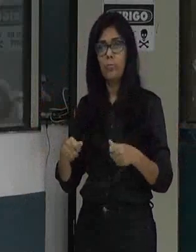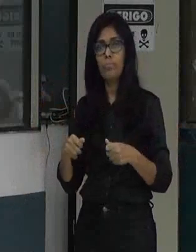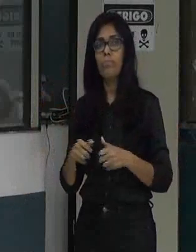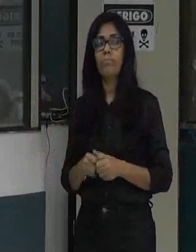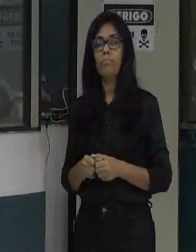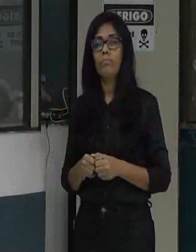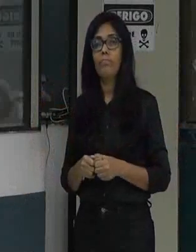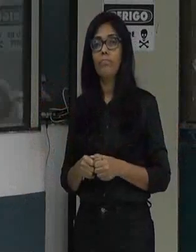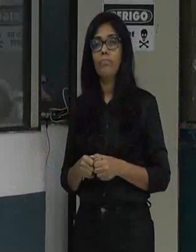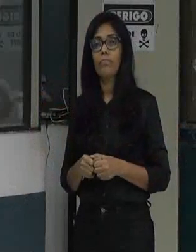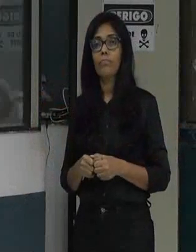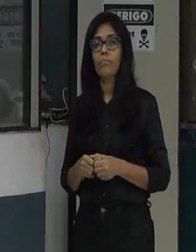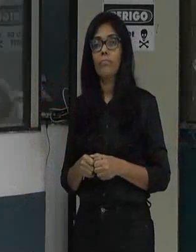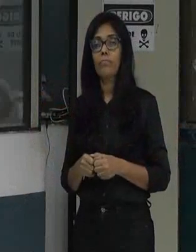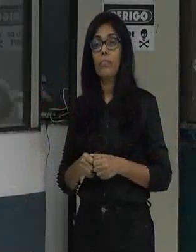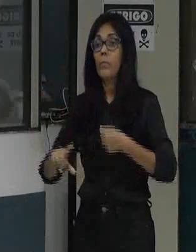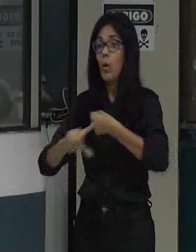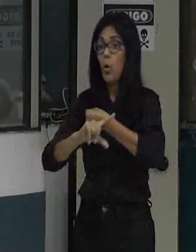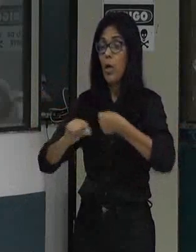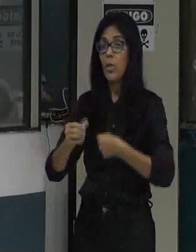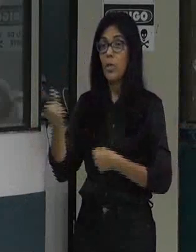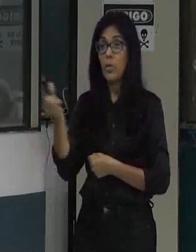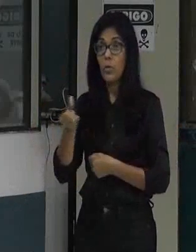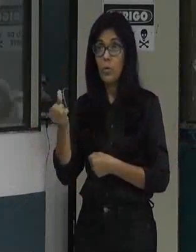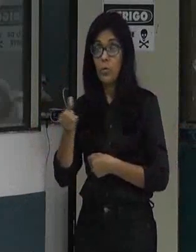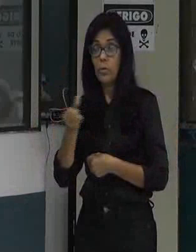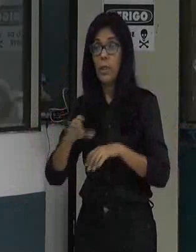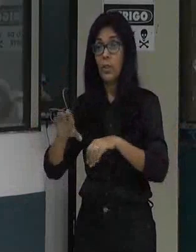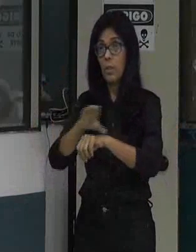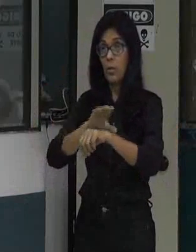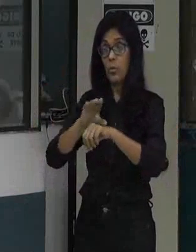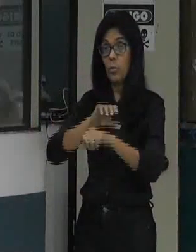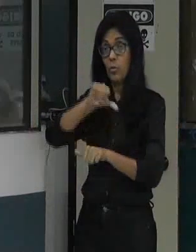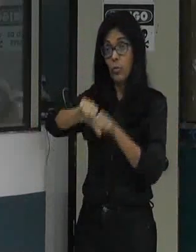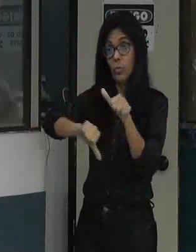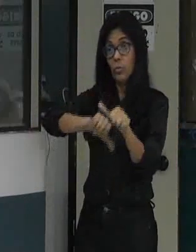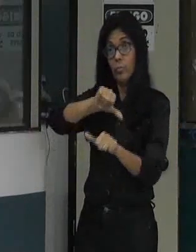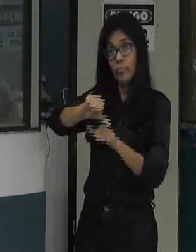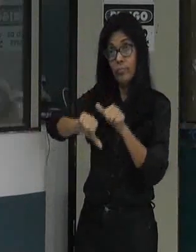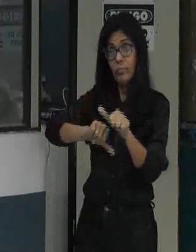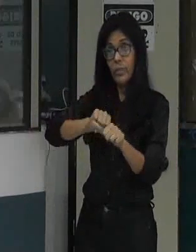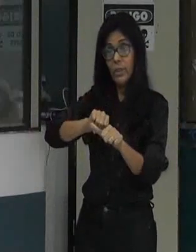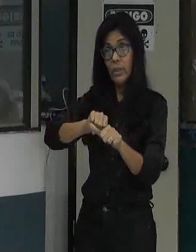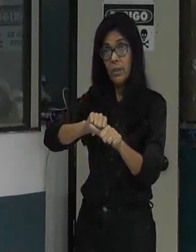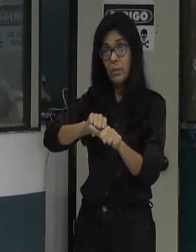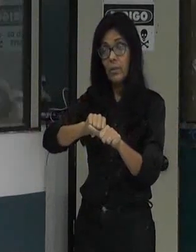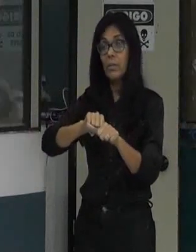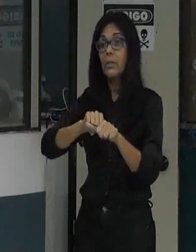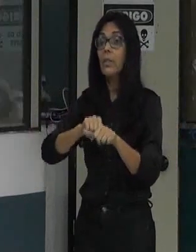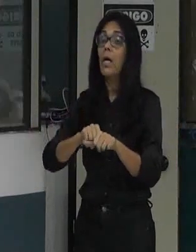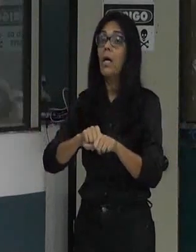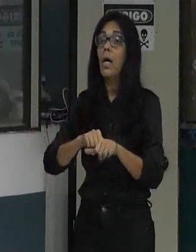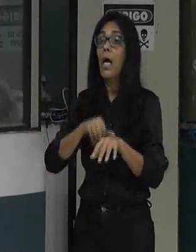6º da Constituição foi alterado recentemente e transporte passou a ser